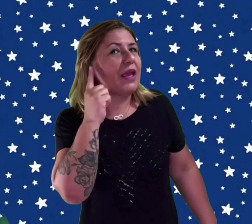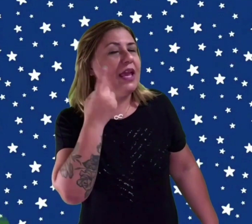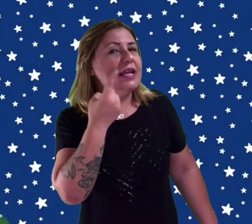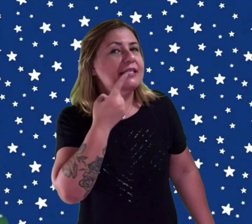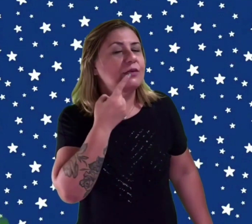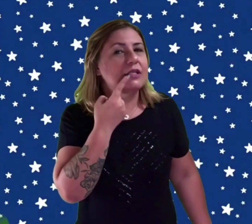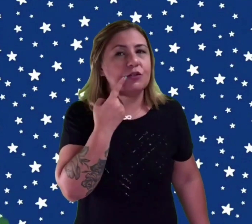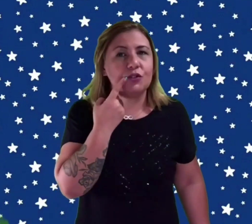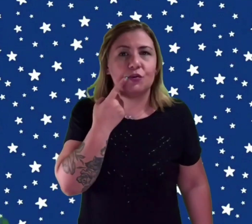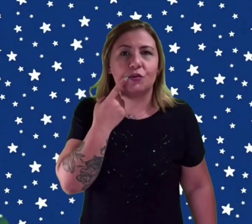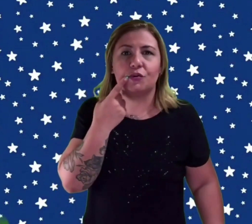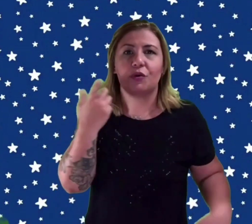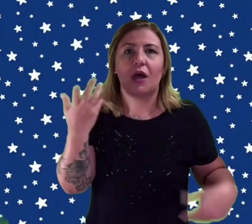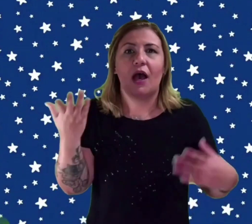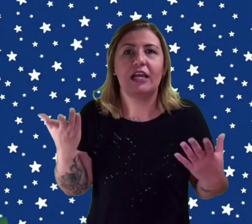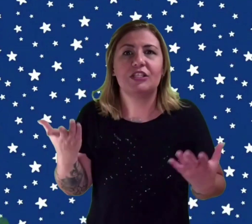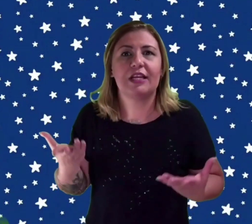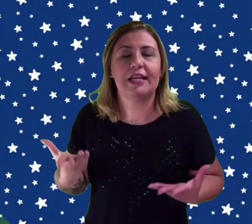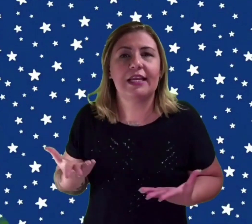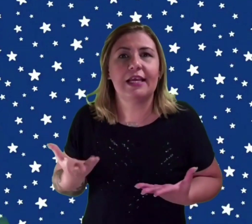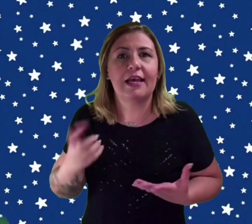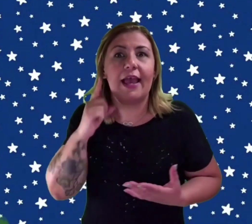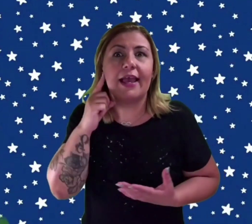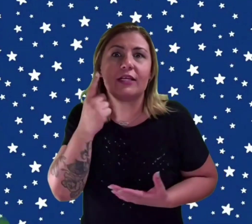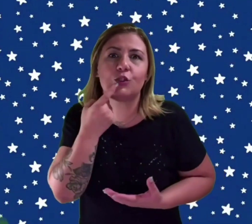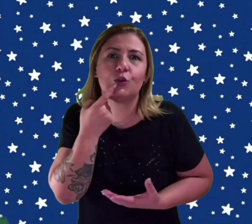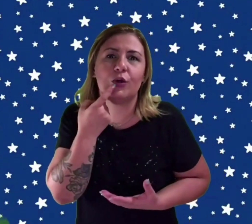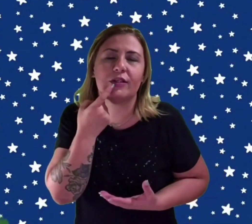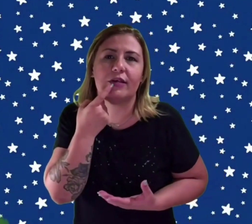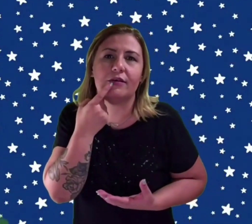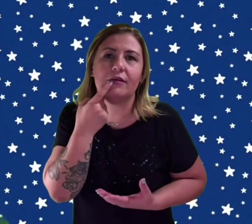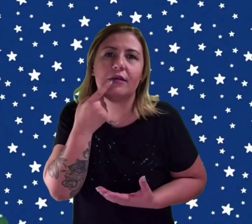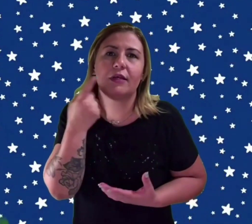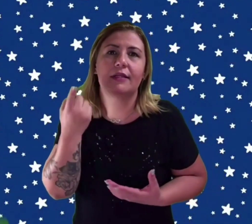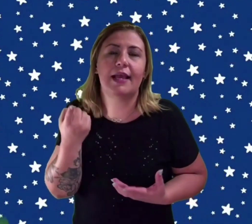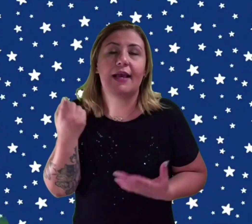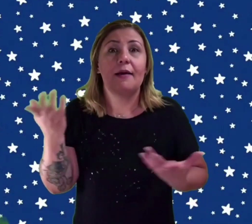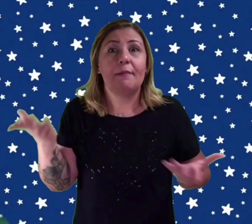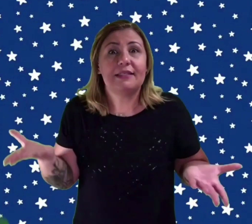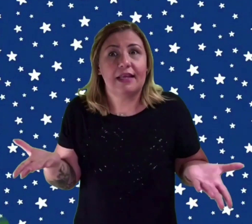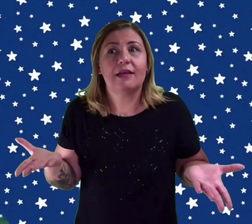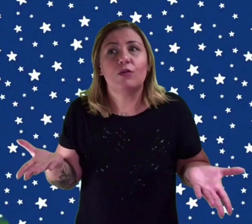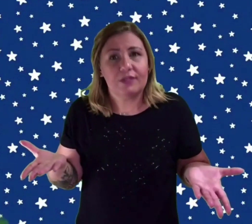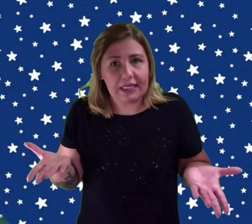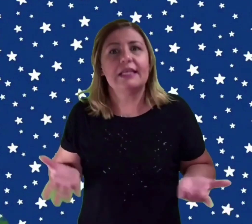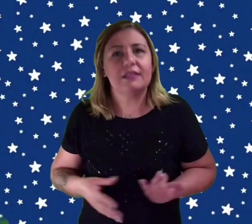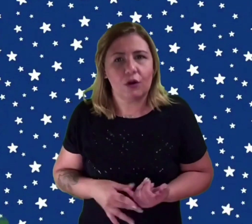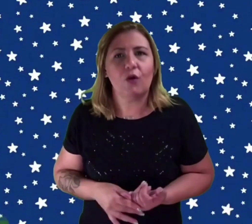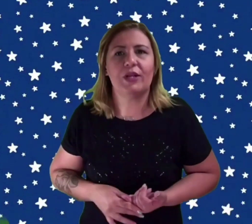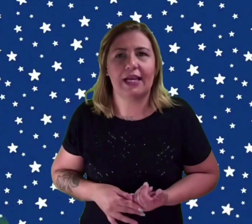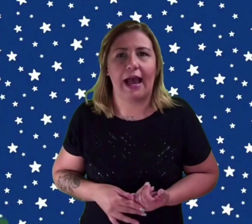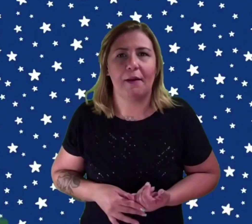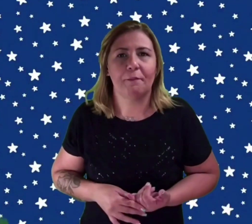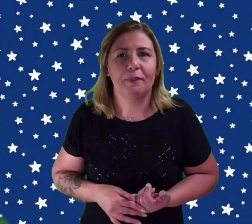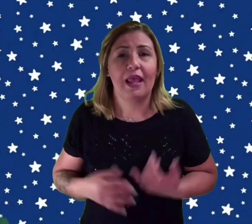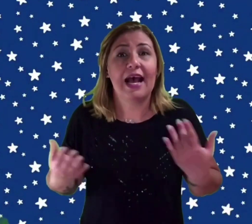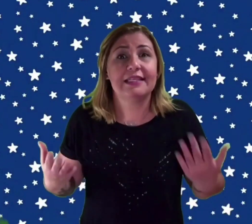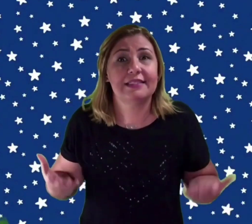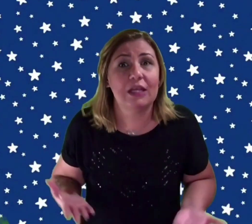Esse é o sinal de surdo. A estrelinha era surda, mas ela conseguia se comunicar. Assim